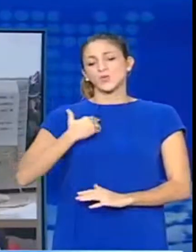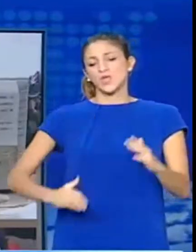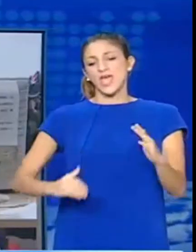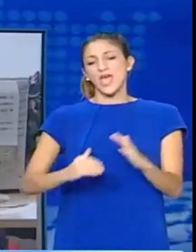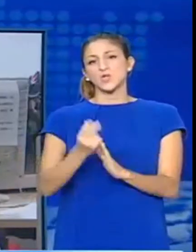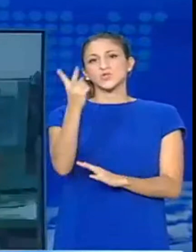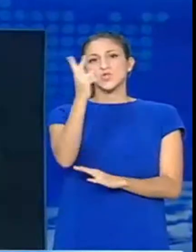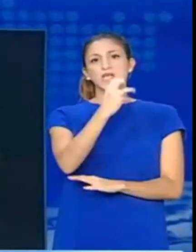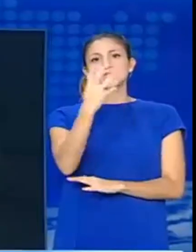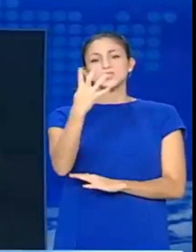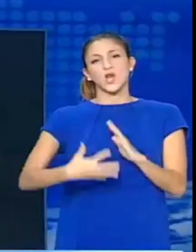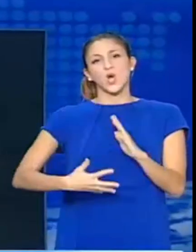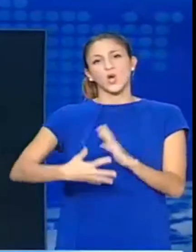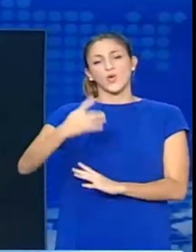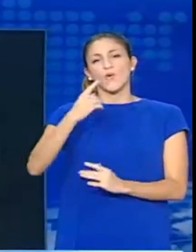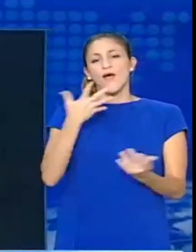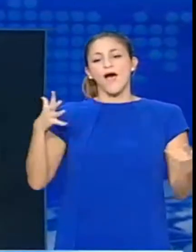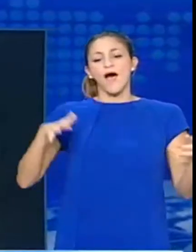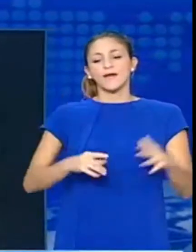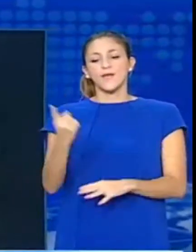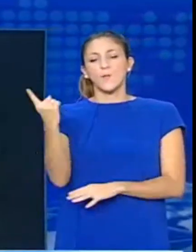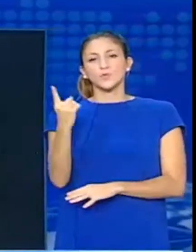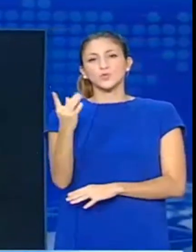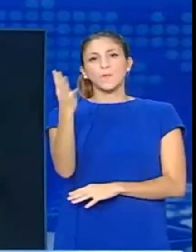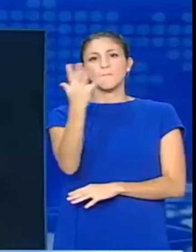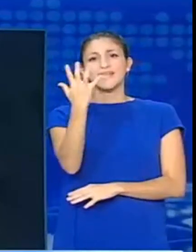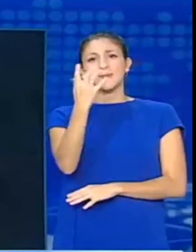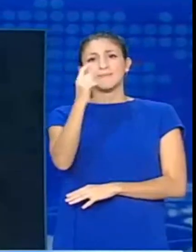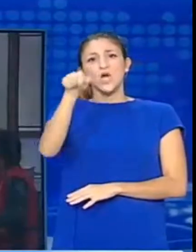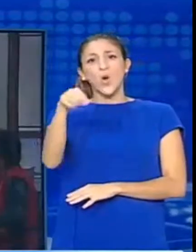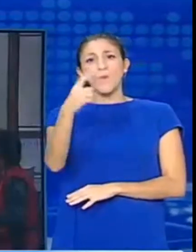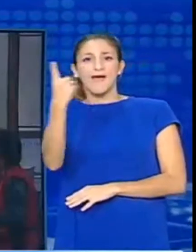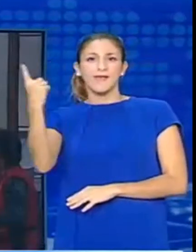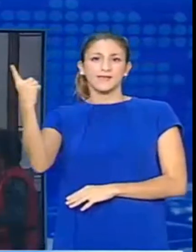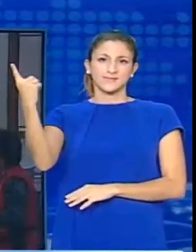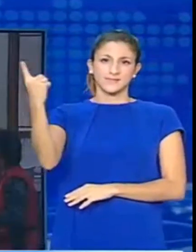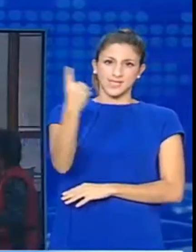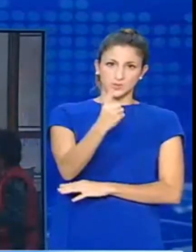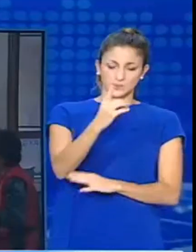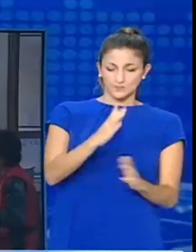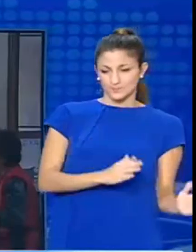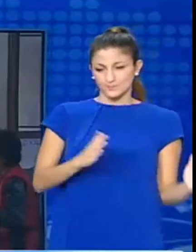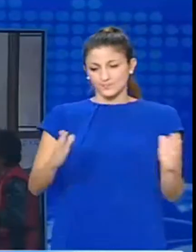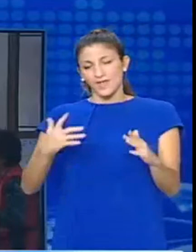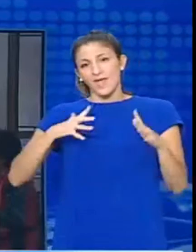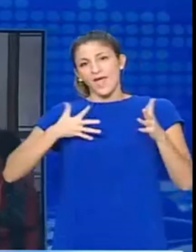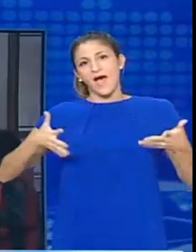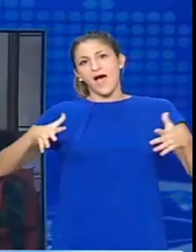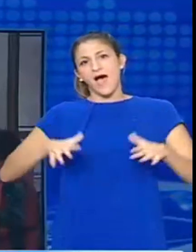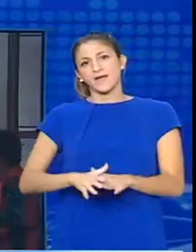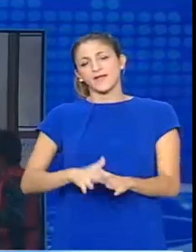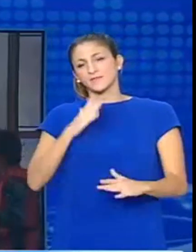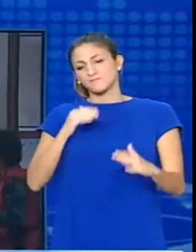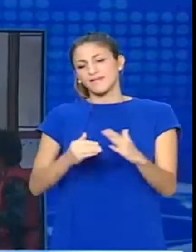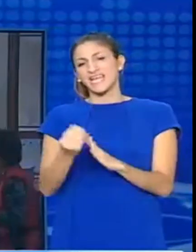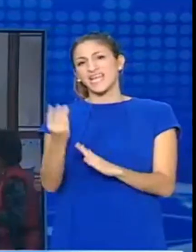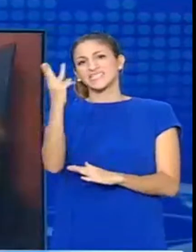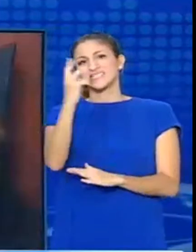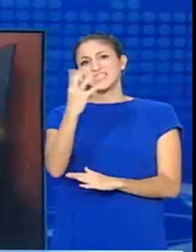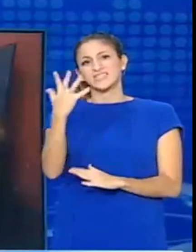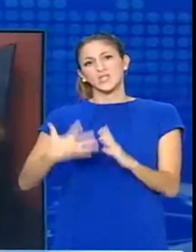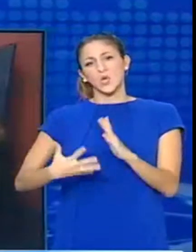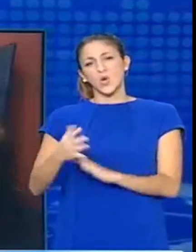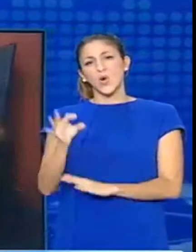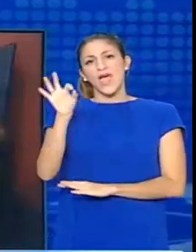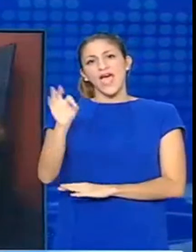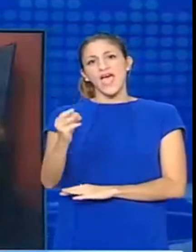ηλικίας έως 24 ετών, η ανεργία έφτασε στο 55,1%, ενώ σε ανέργους ηλικίας έως 34 ετών,